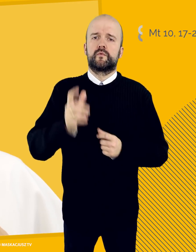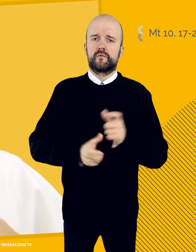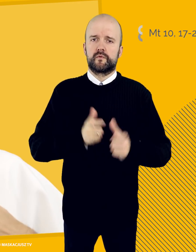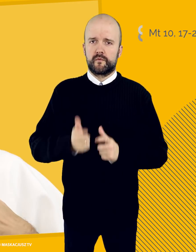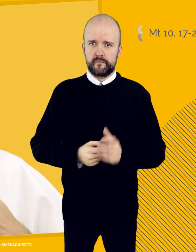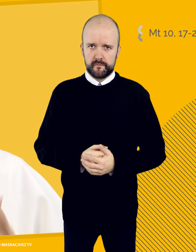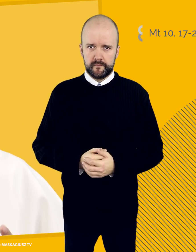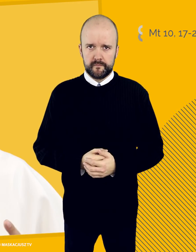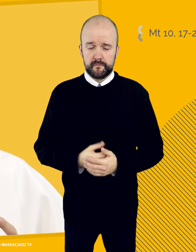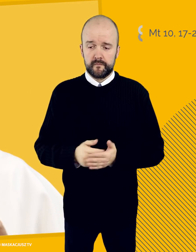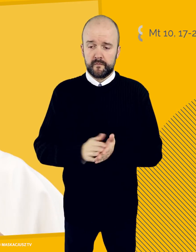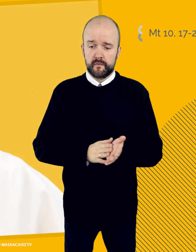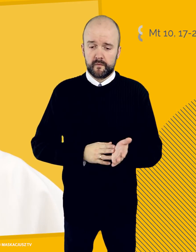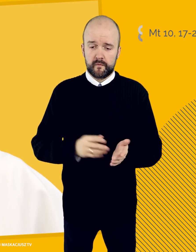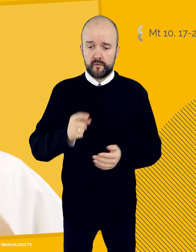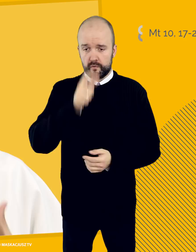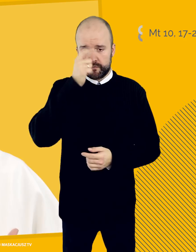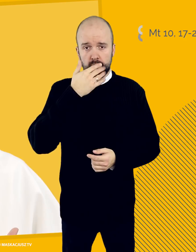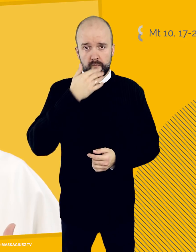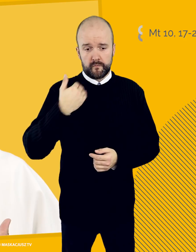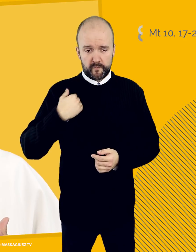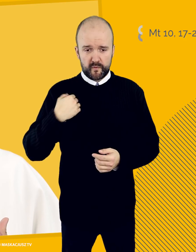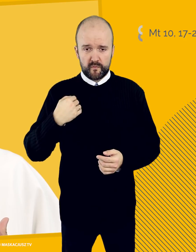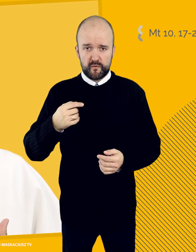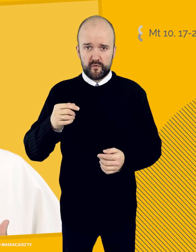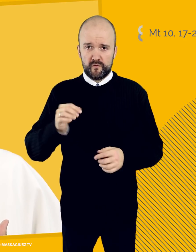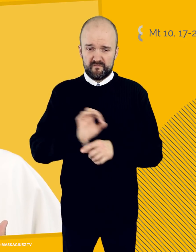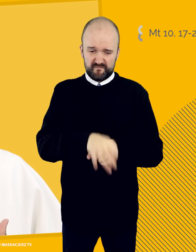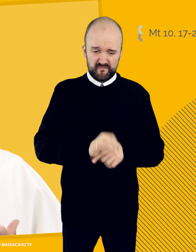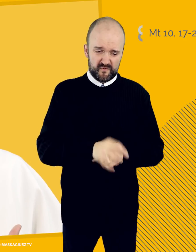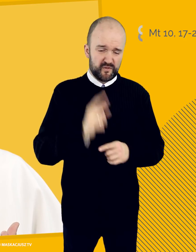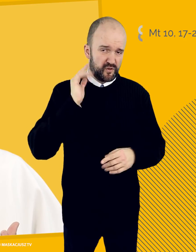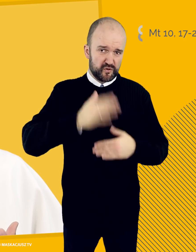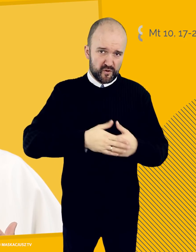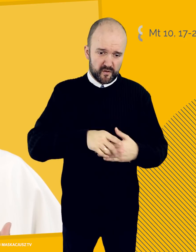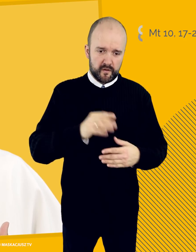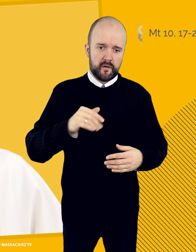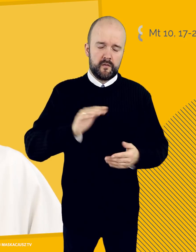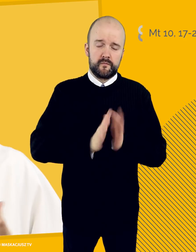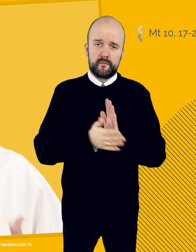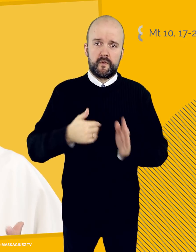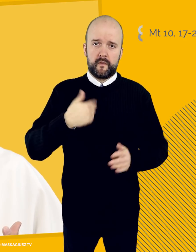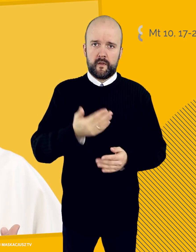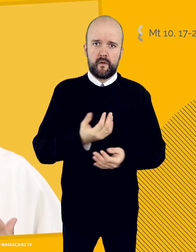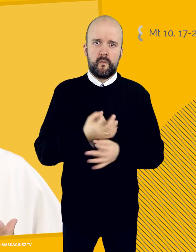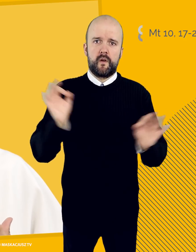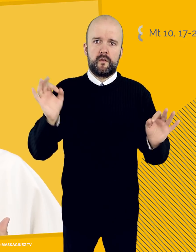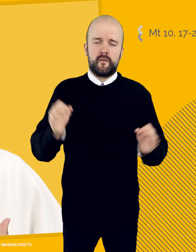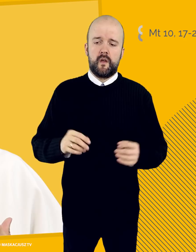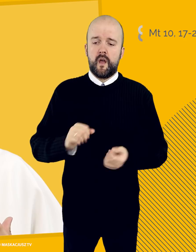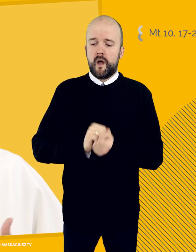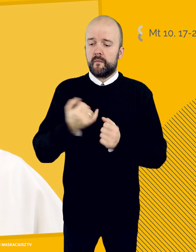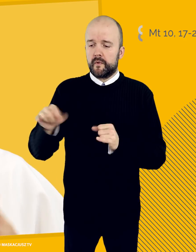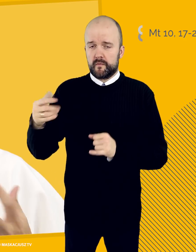że bił żonę, a Bóg dał mu łagodność. Był alkoholikiem i został uwolniony od tej obsesji